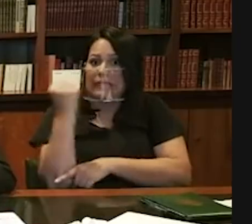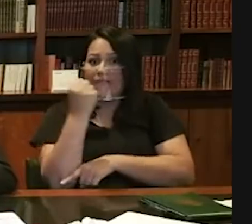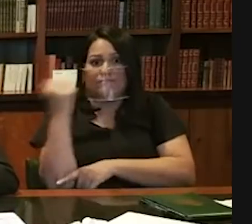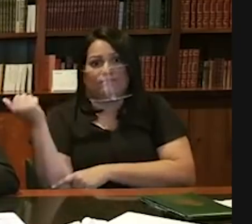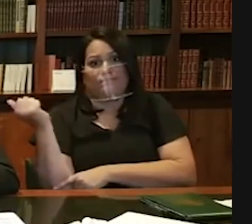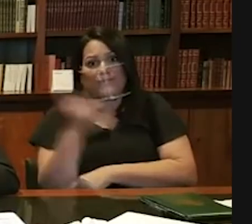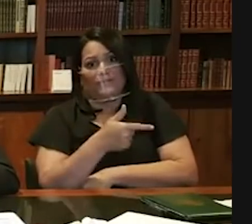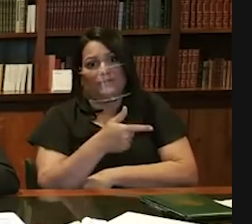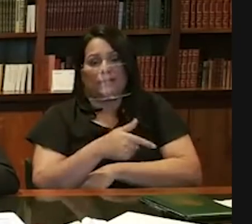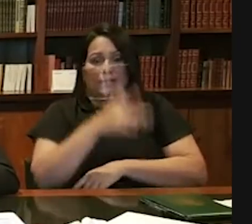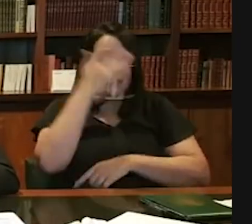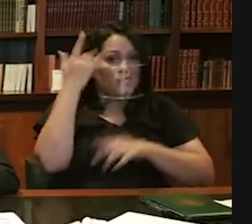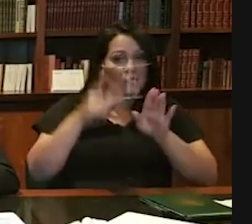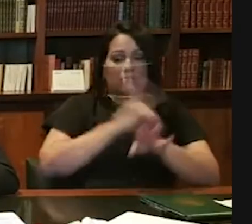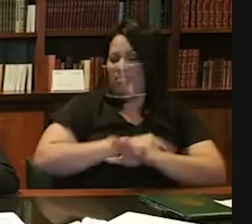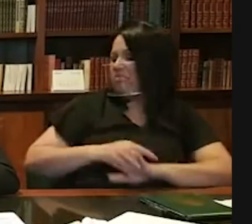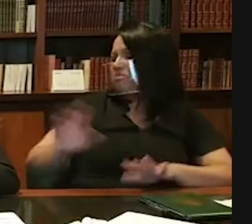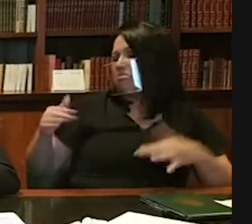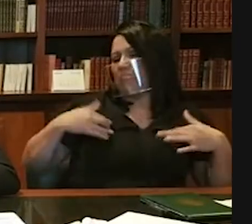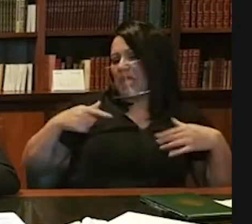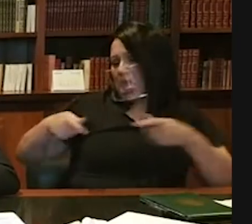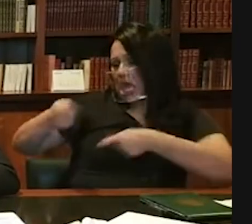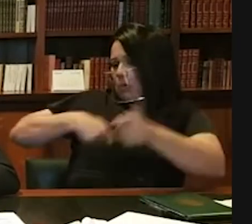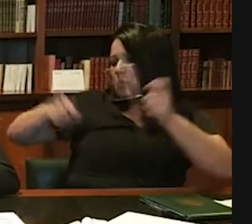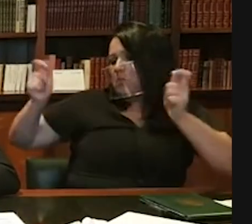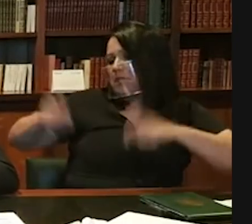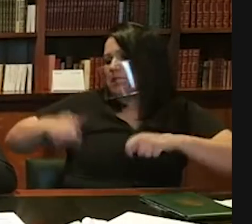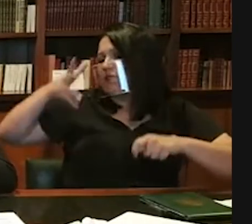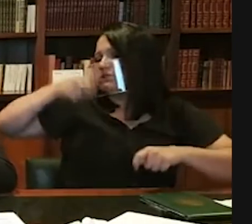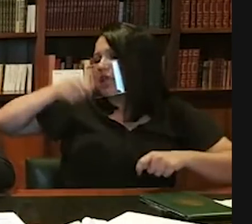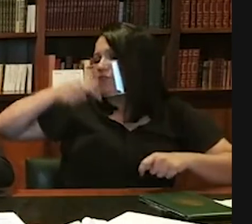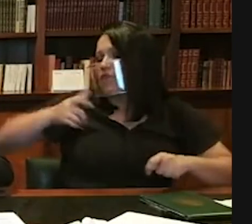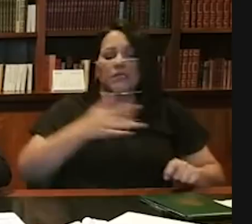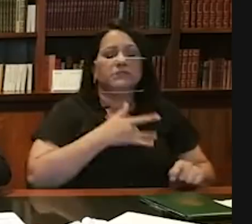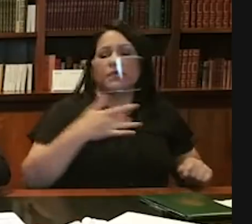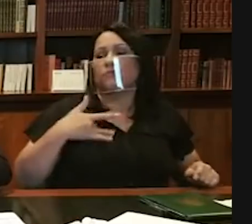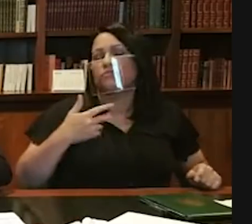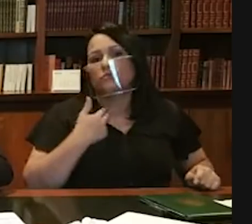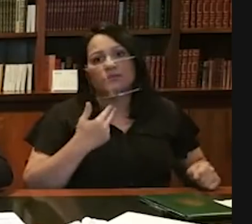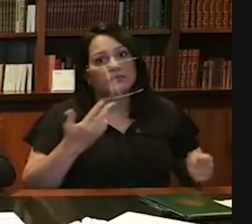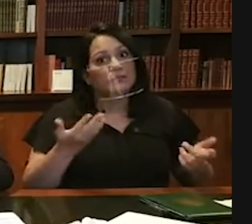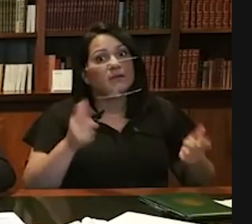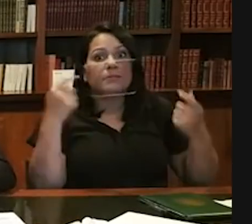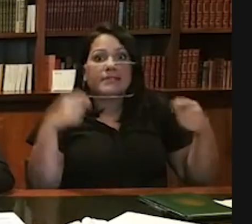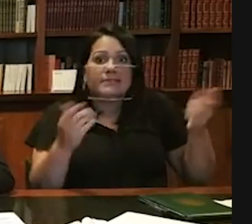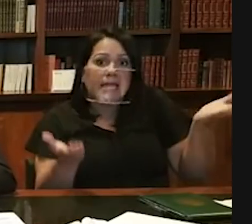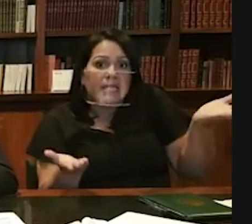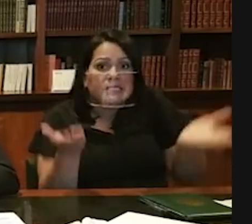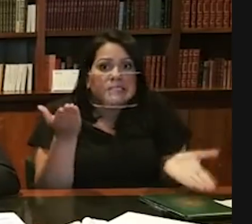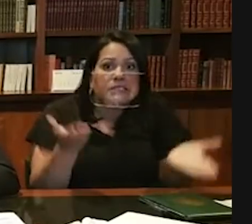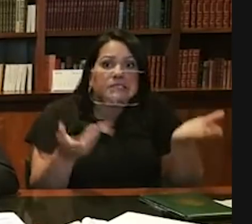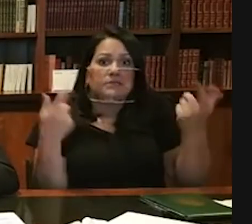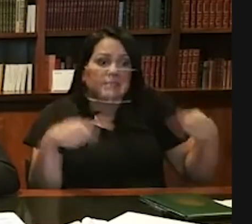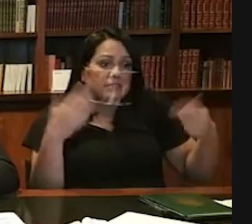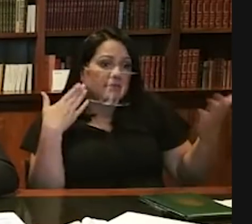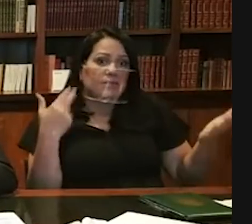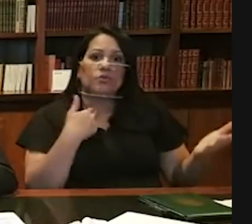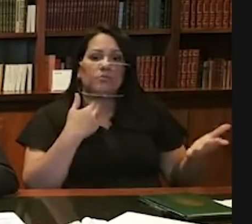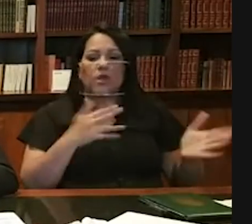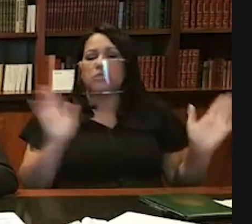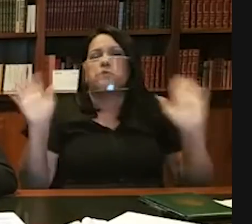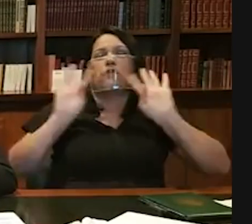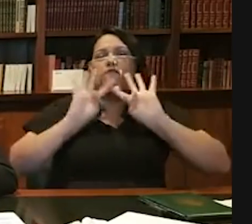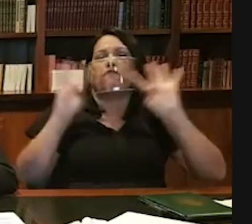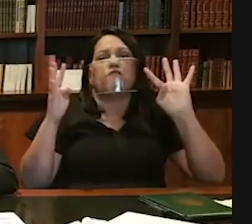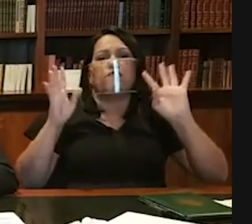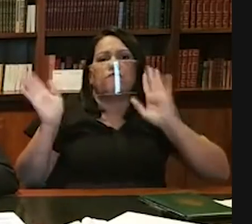economia se recupera, saúde não. Eu sei disso. Mas você tem que fazer um jogo, uma conta de chegada. Você não pode, você fecha tudo.